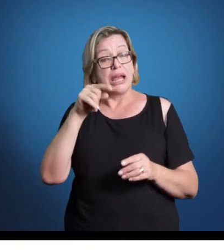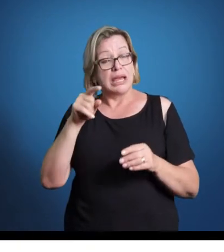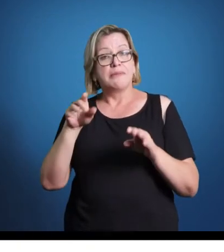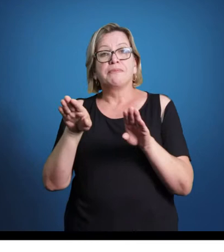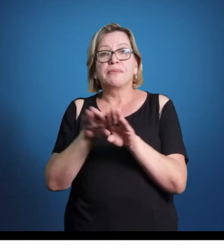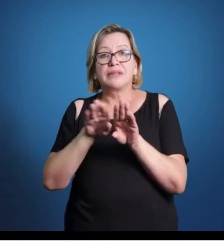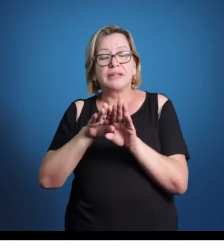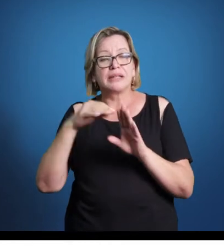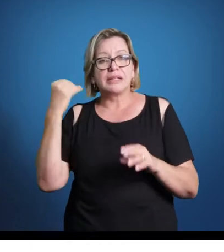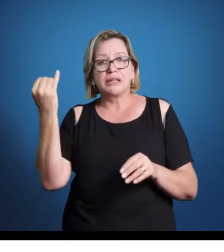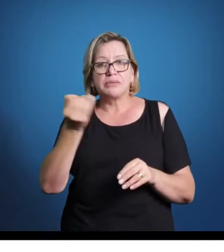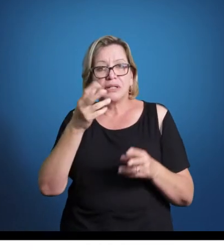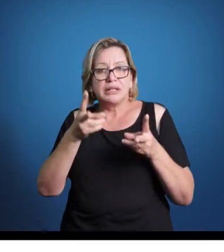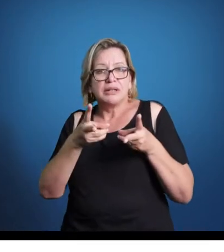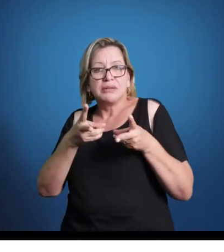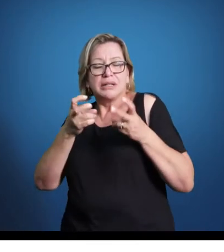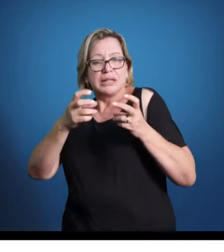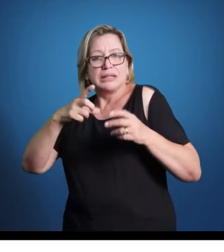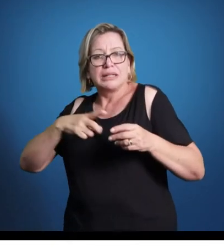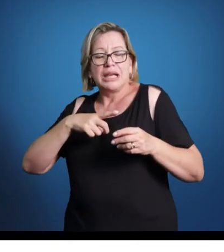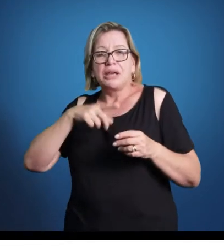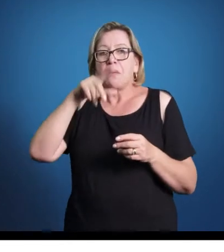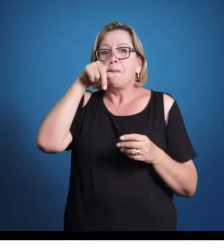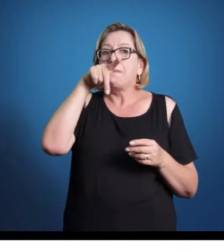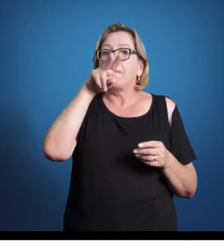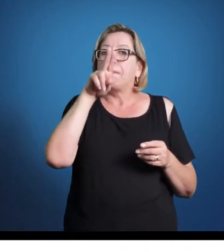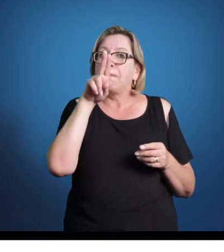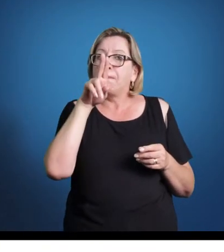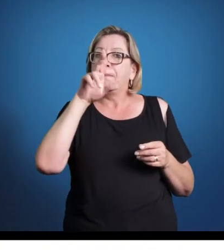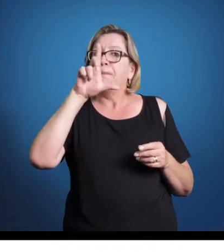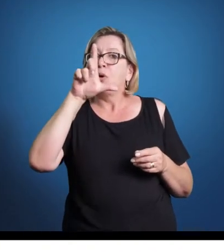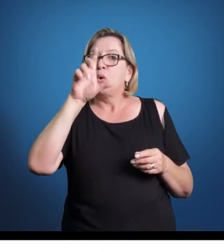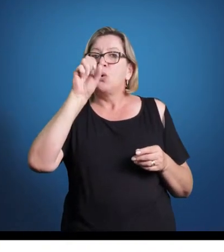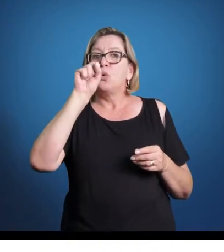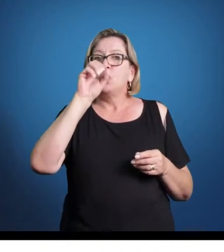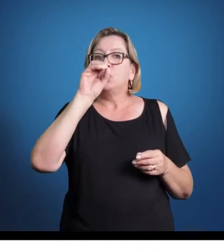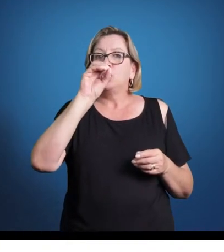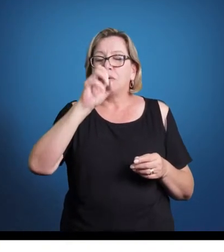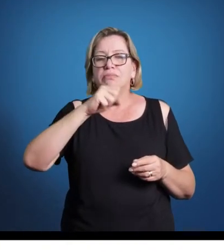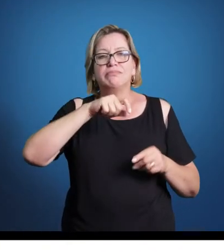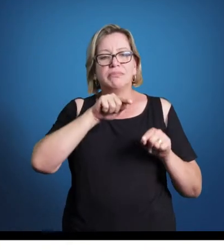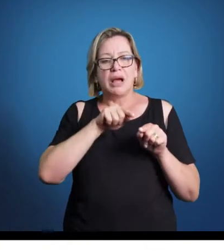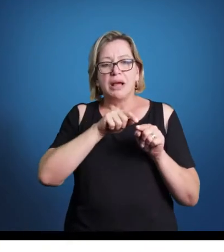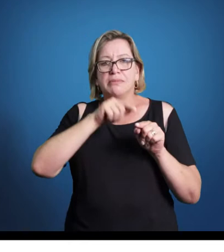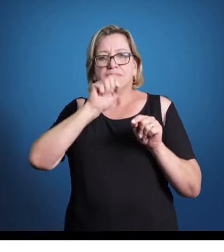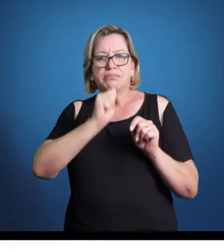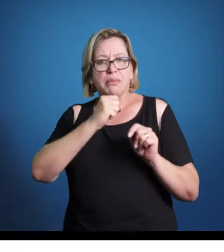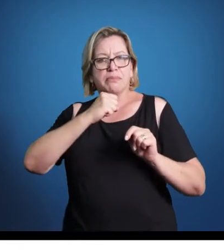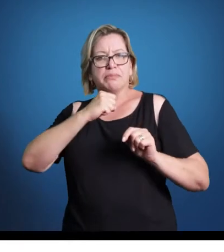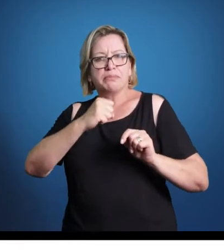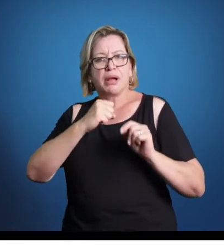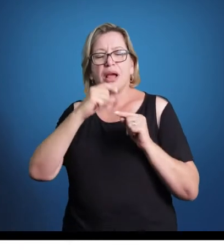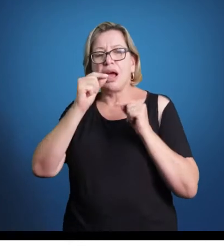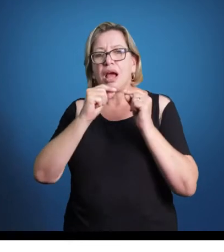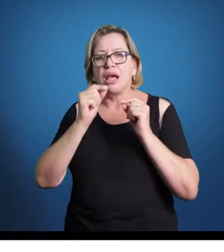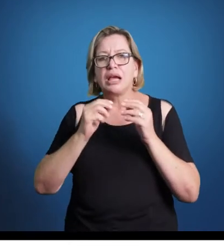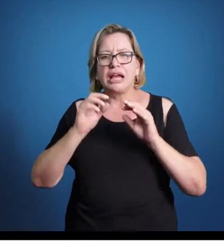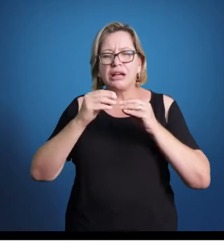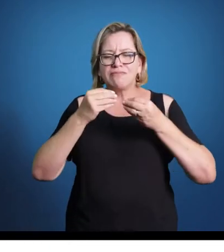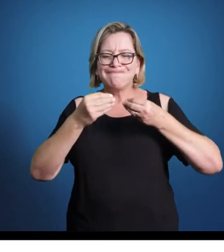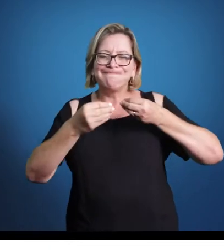música do renascimento, o pulso, o ritmo, ainda é efêmero, ainda ele é volátil, ele ainda é